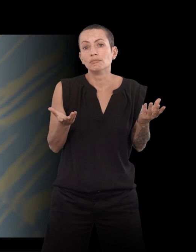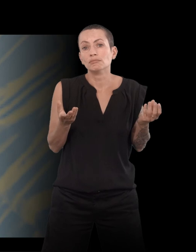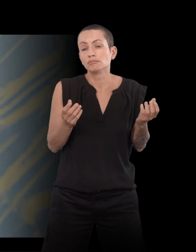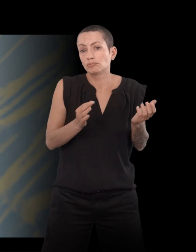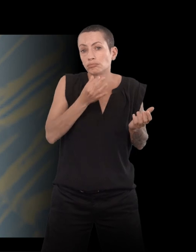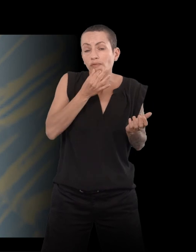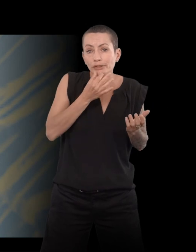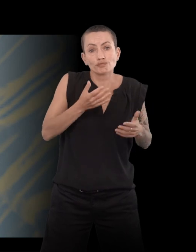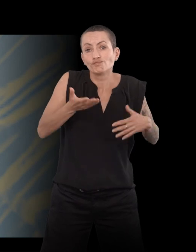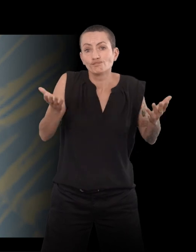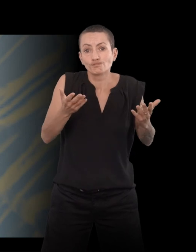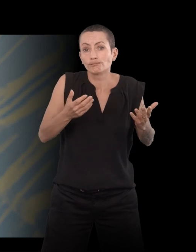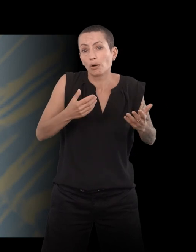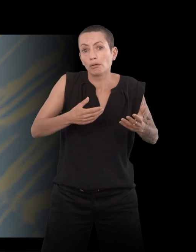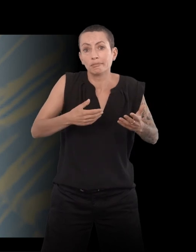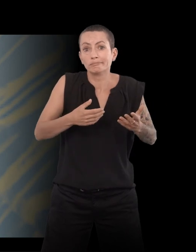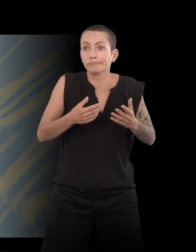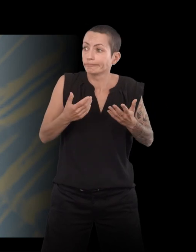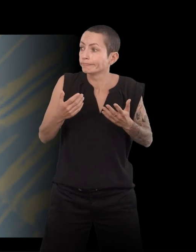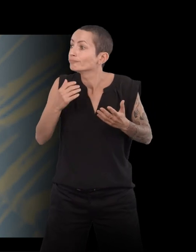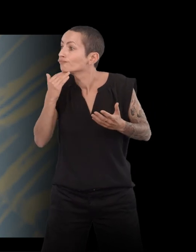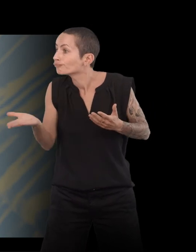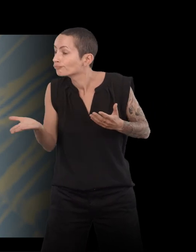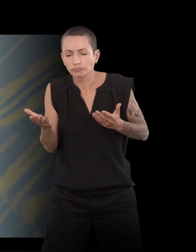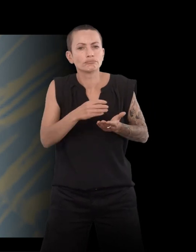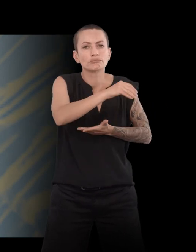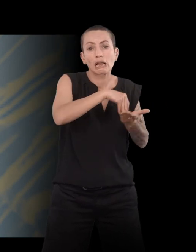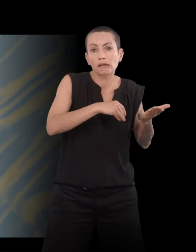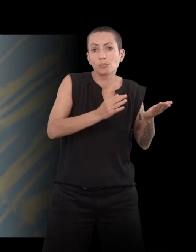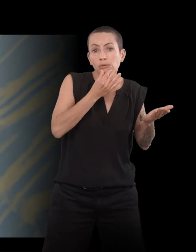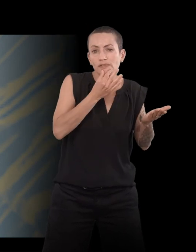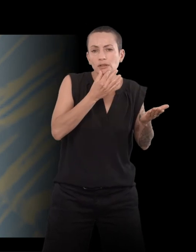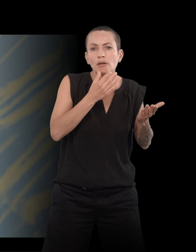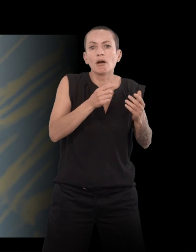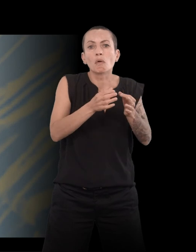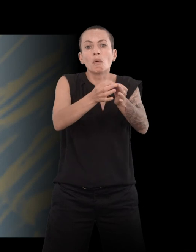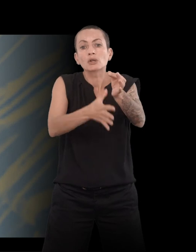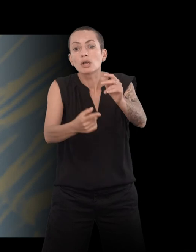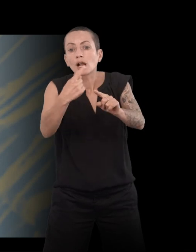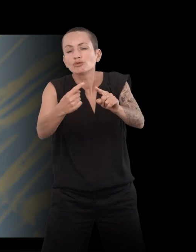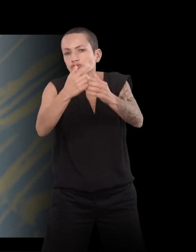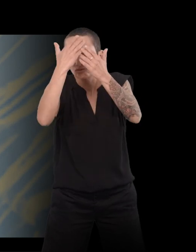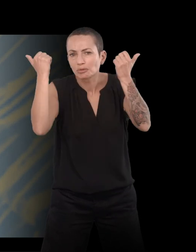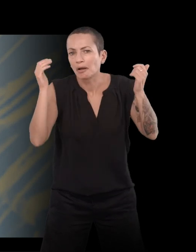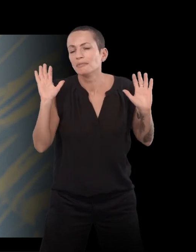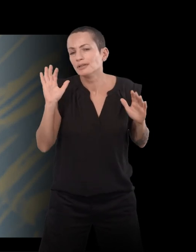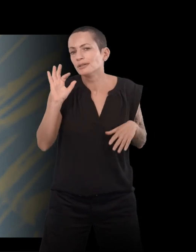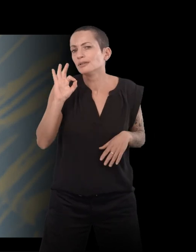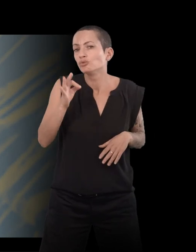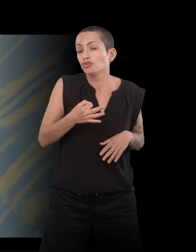tant qu'à faire, autant écrire. Mais je ne sais pas si ça va aboutir ou pas. Mais voilà, ça m'occupe